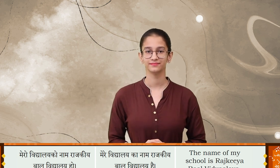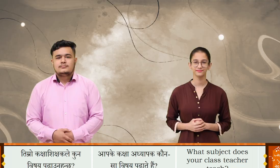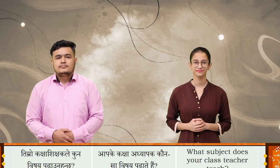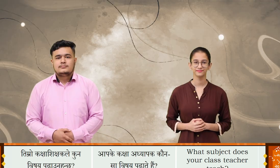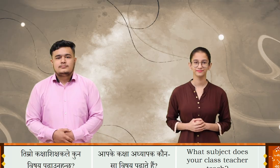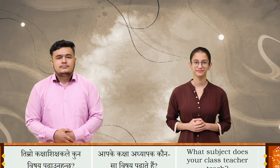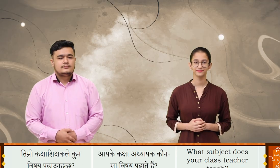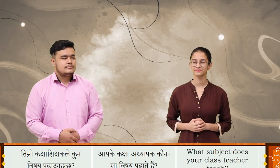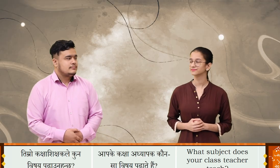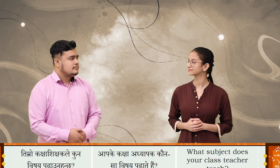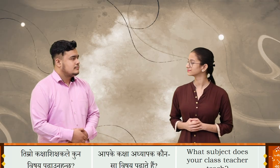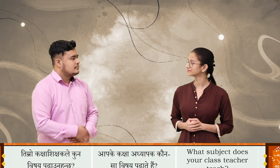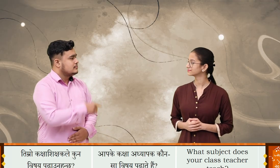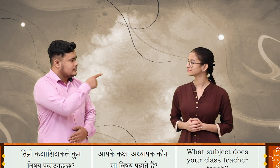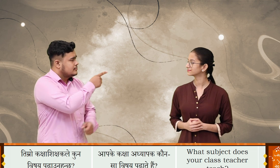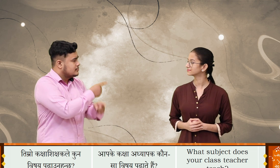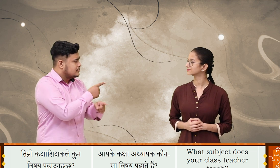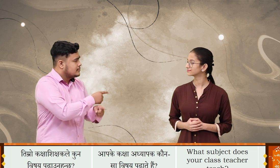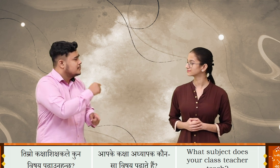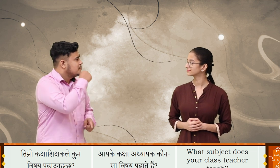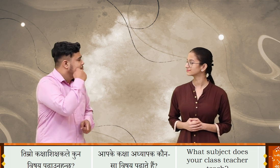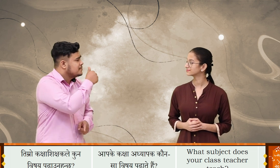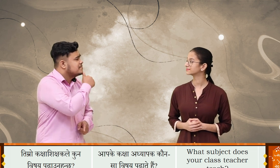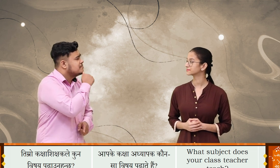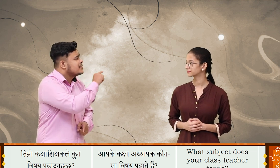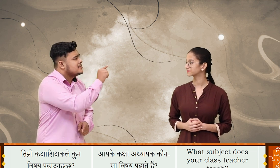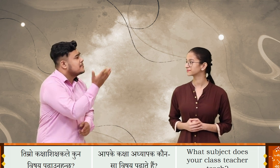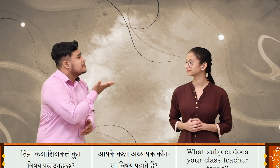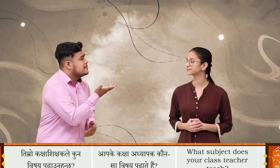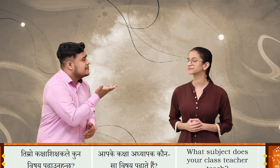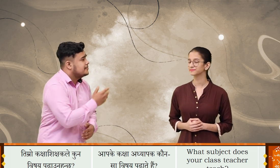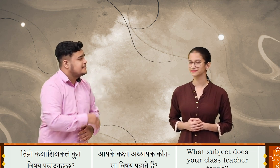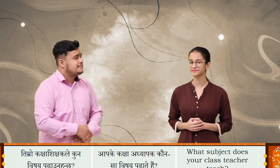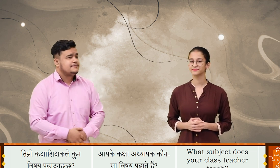तिम्रो कक्छा शिक्षकले कुन विषय पढ़ावनों हुँचा?